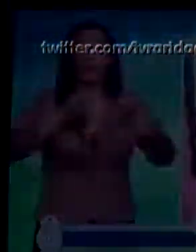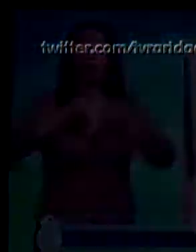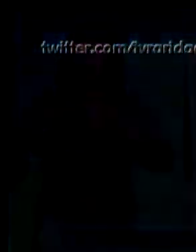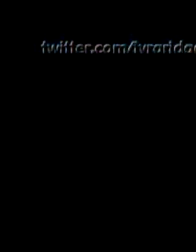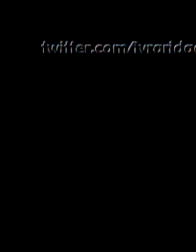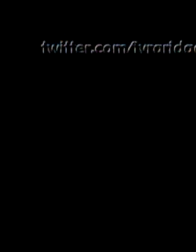preços...